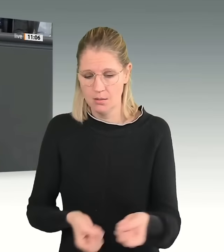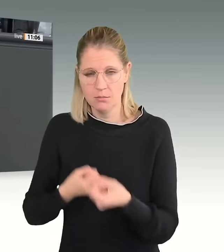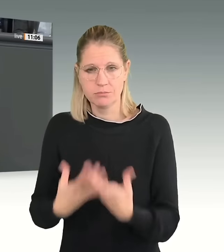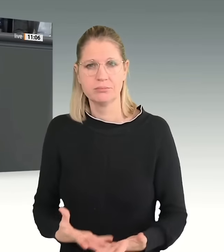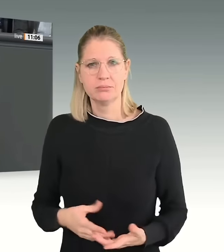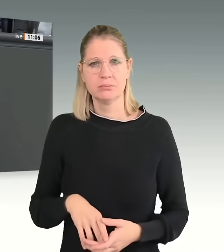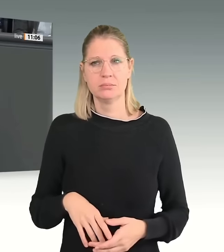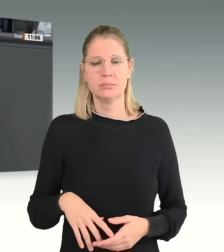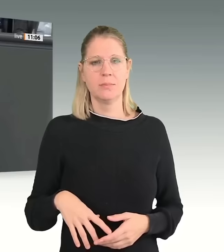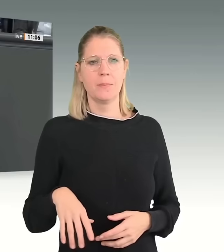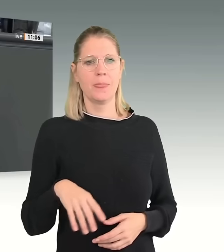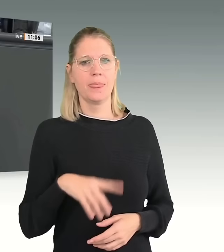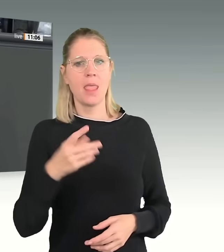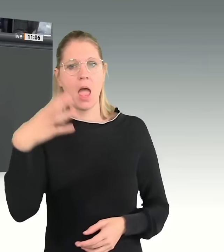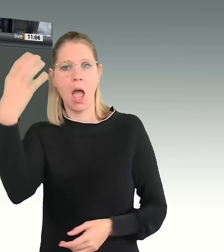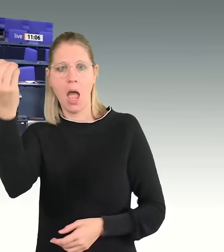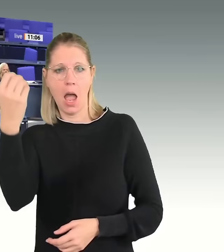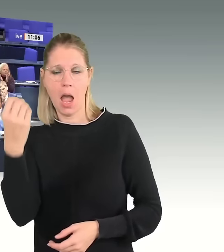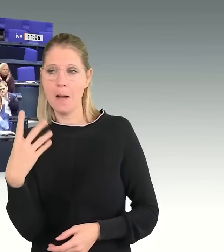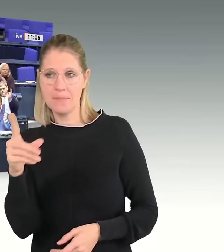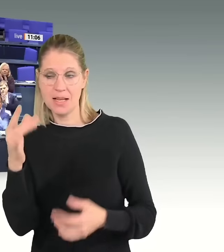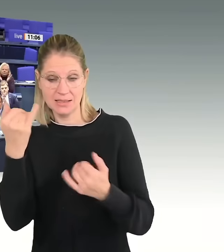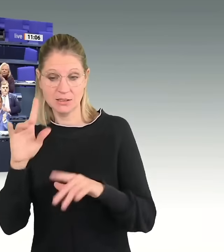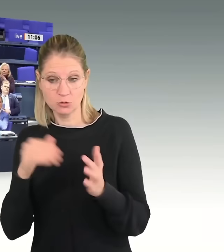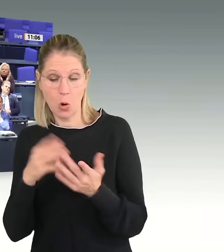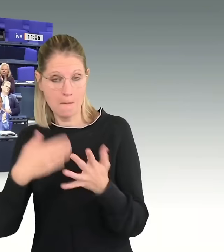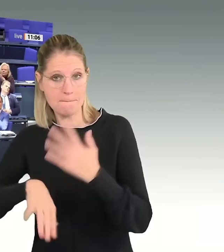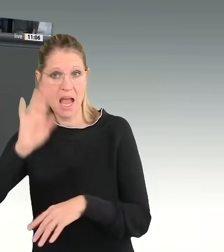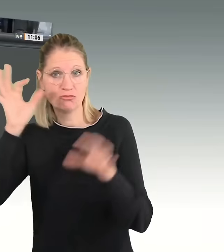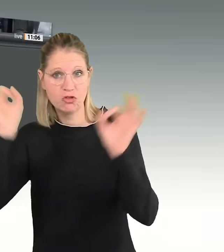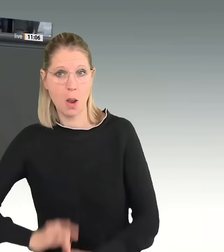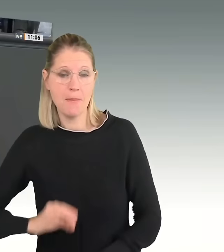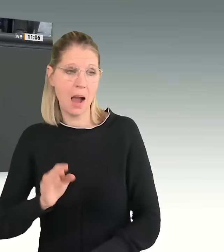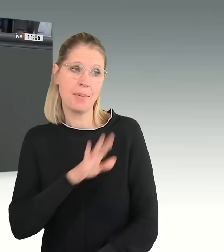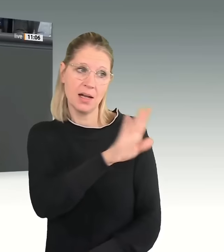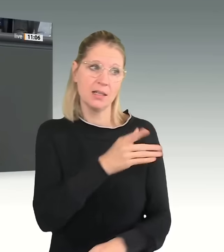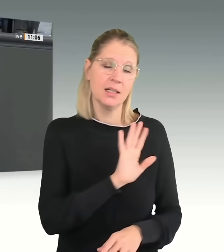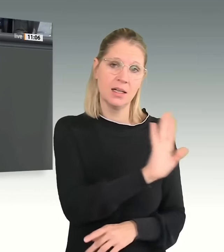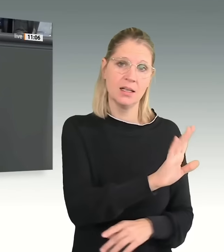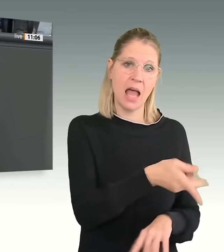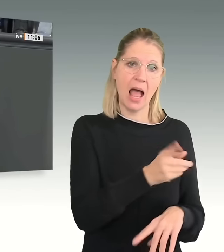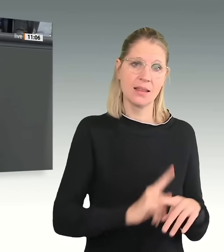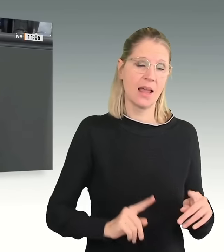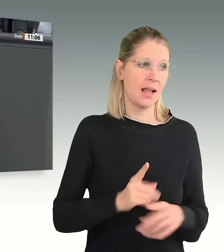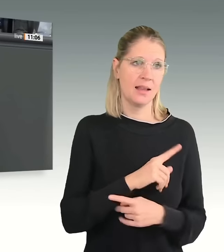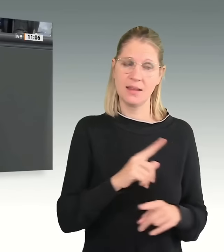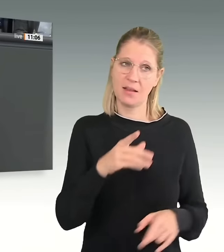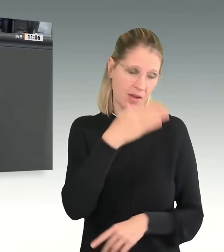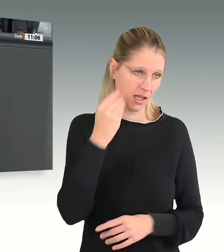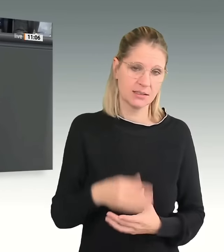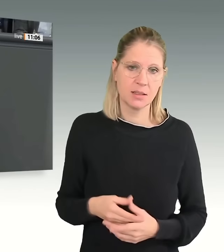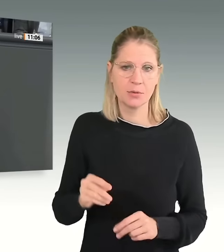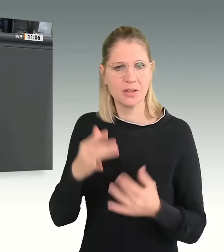Bürger nicht vergessen. Und mit wem wollen Sie überhaupt die scharfe Asylpolitik durchsetzen? Mit den Grünen